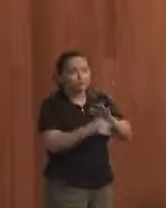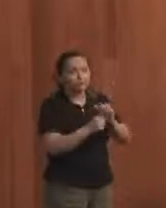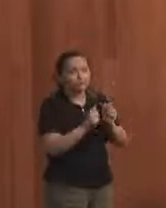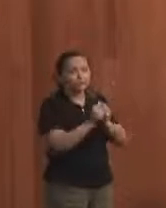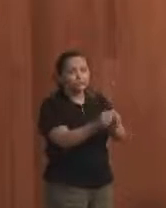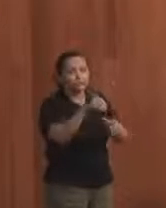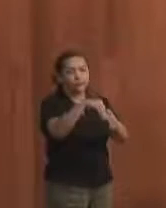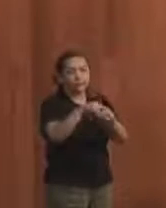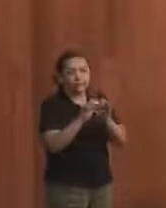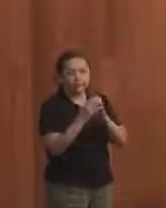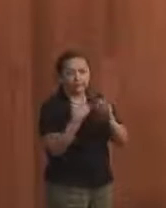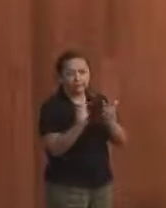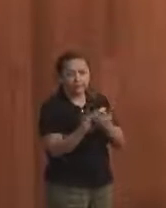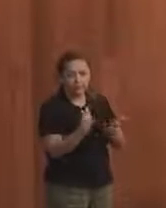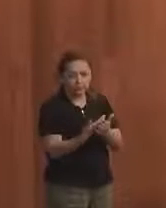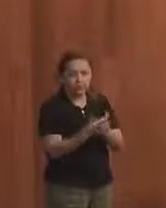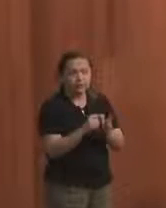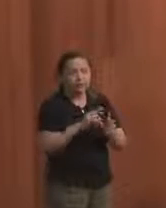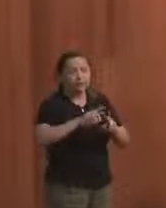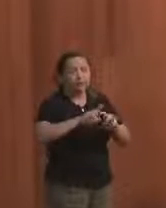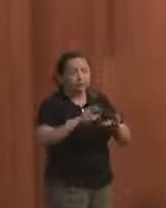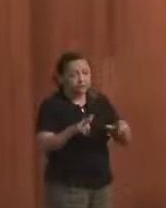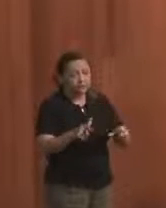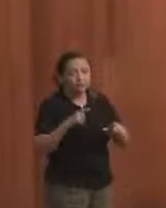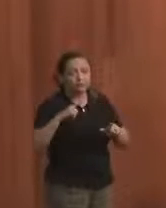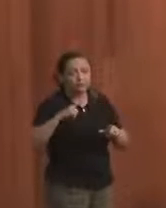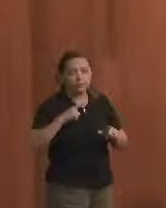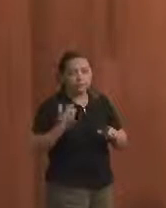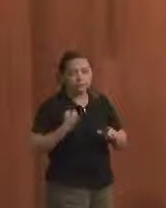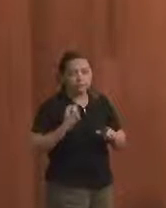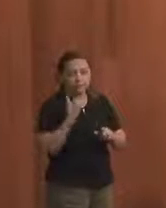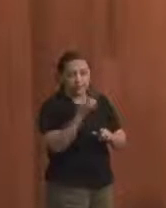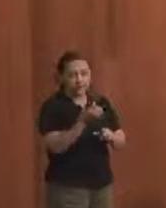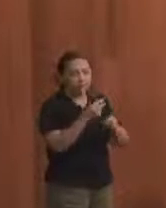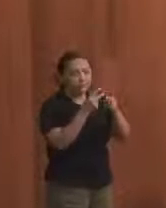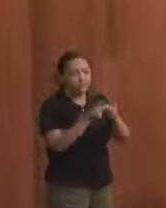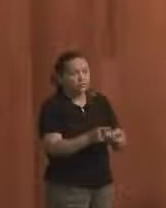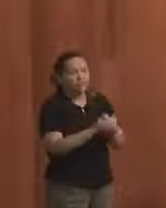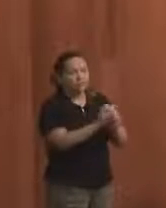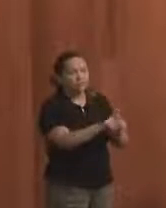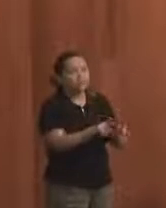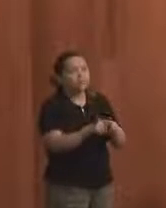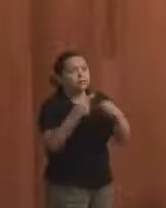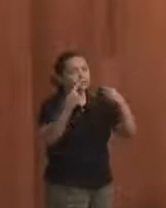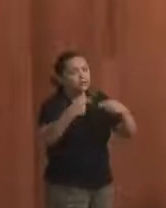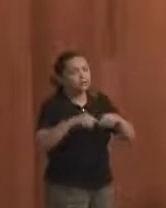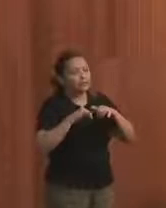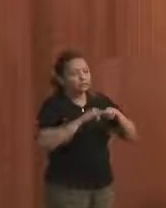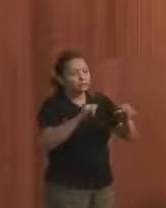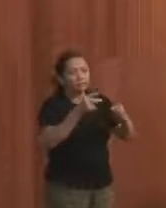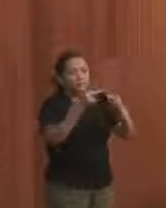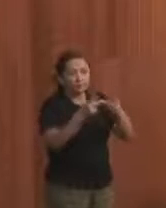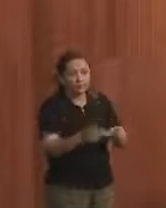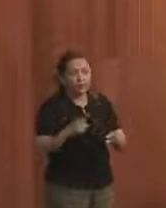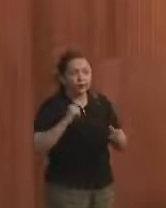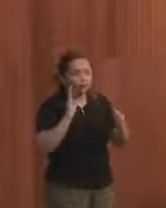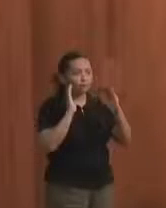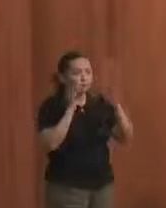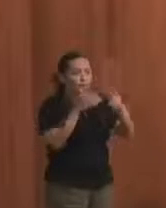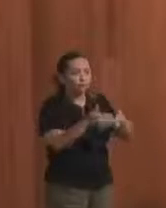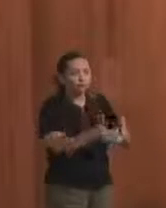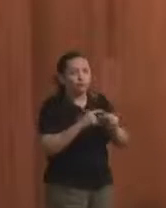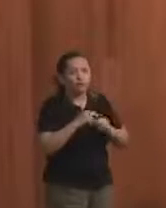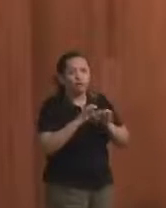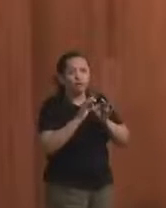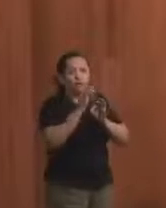escolas. Então, a diferença entre o ponto 6, que é os projetos educacionais, e as campanhas, é que os projetos teriam um foco a